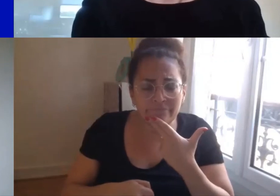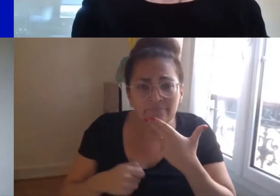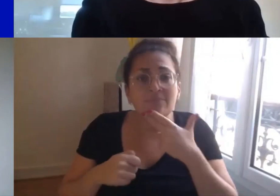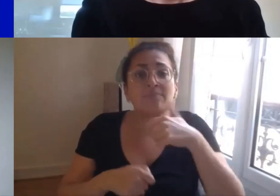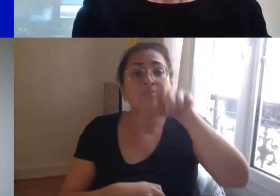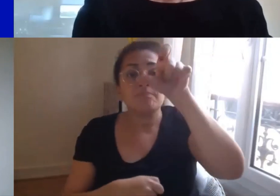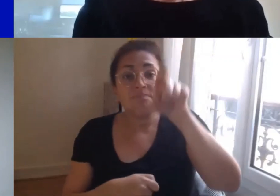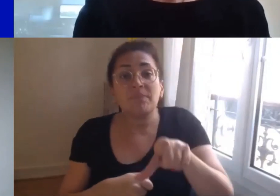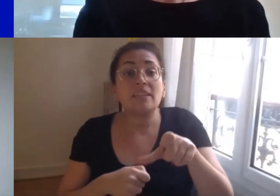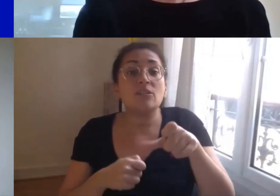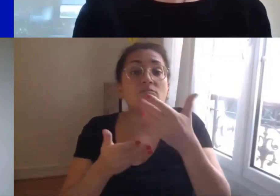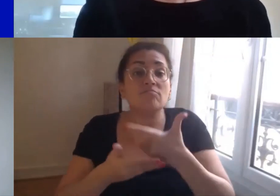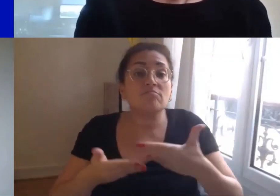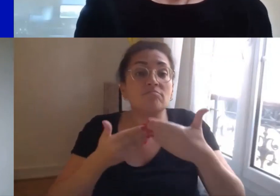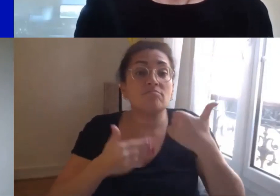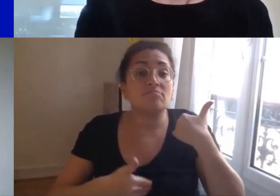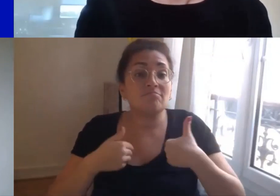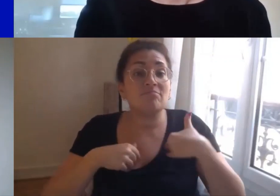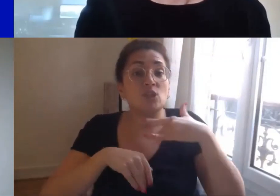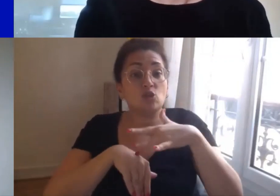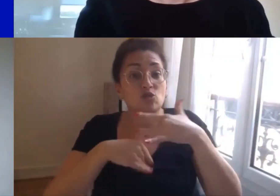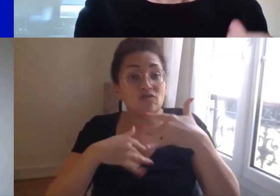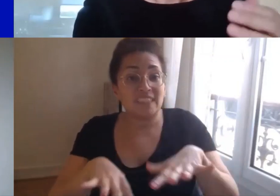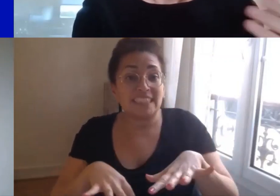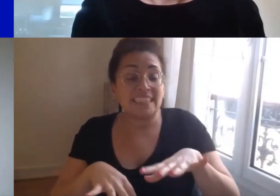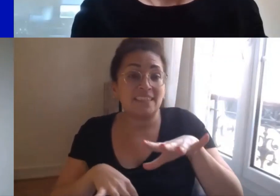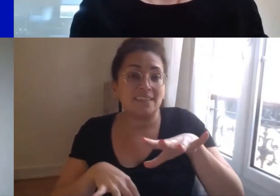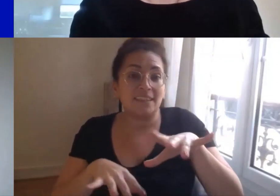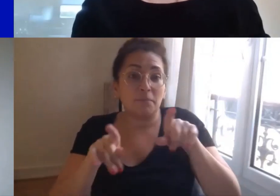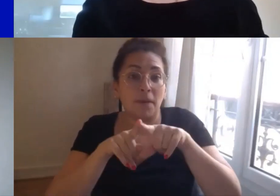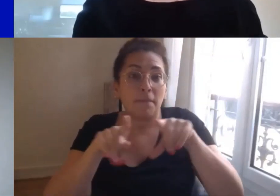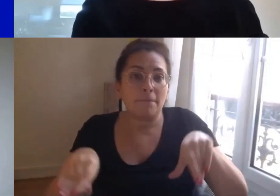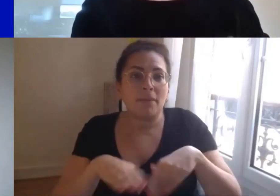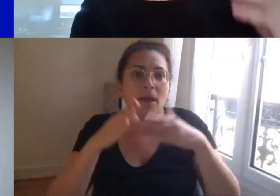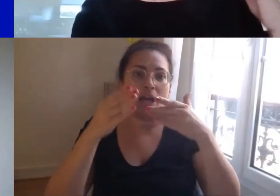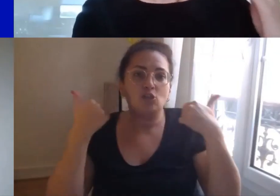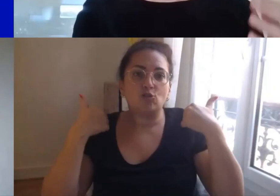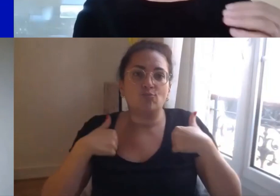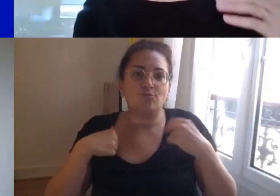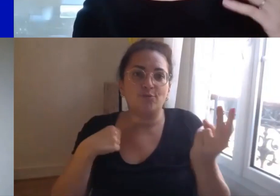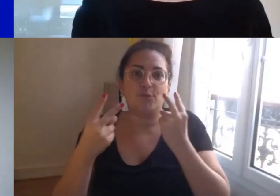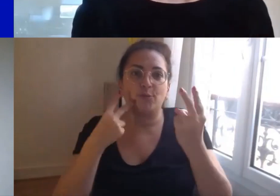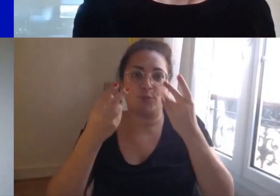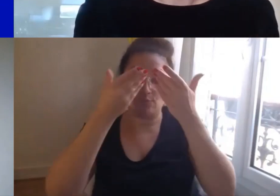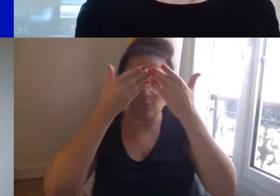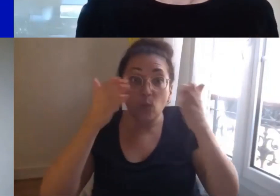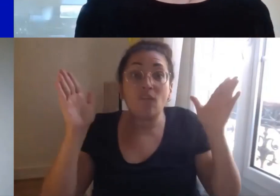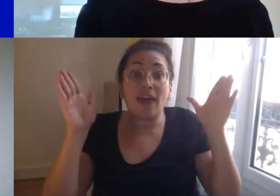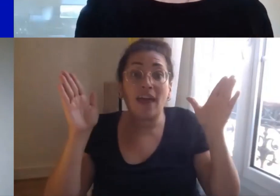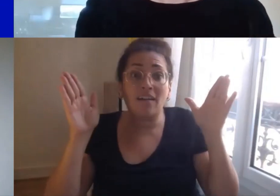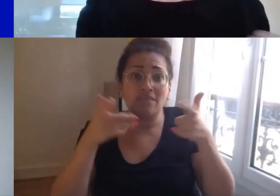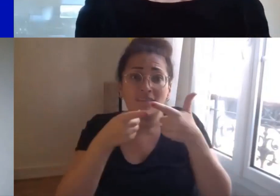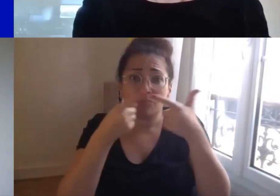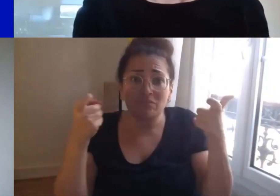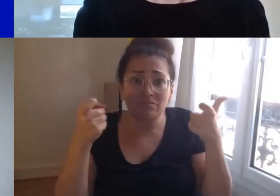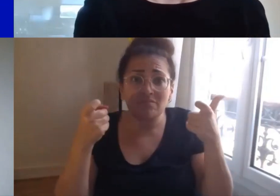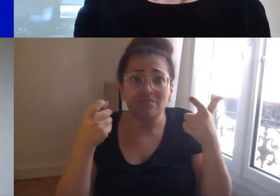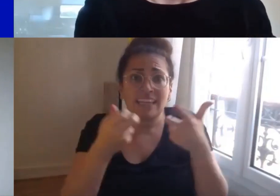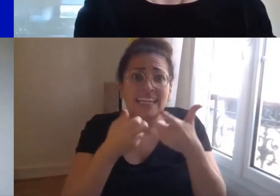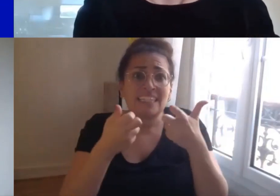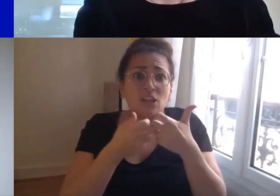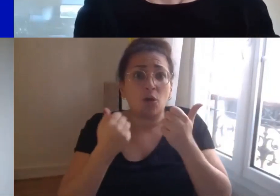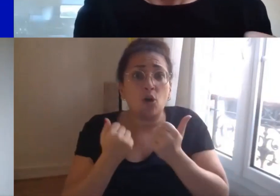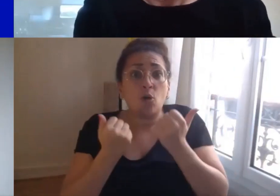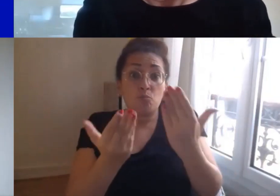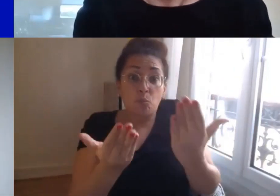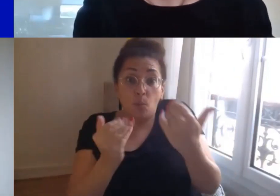'handicap c'est aussi s'ouvrir à la diversité et de ce fait penser à compenser donc l'égalité des chances